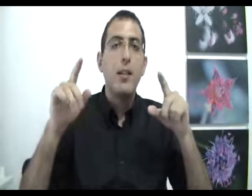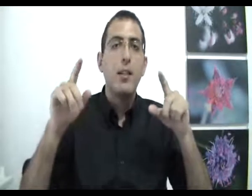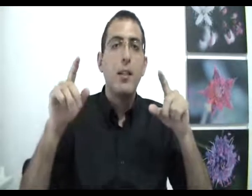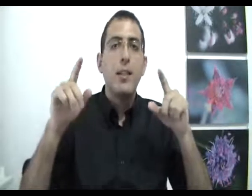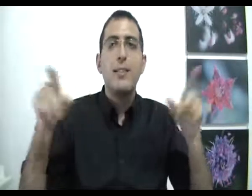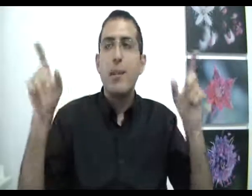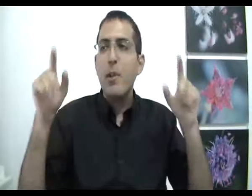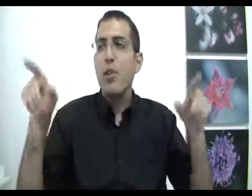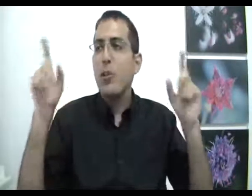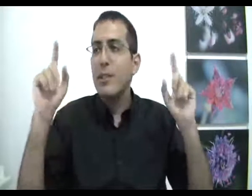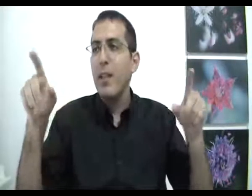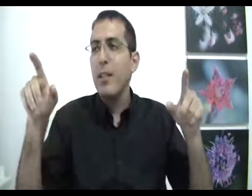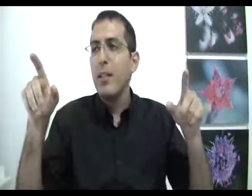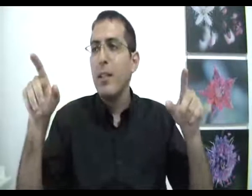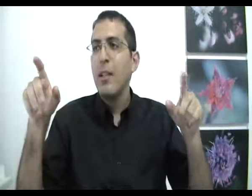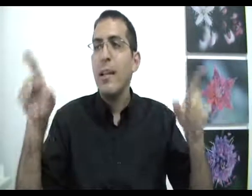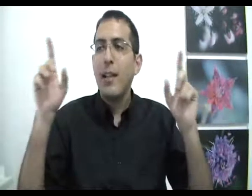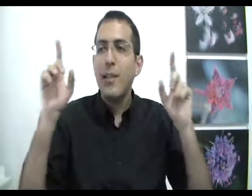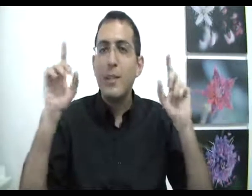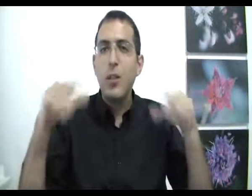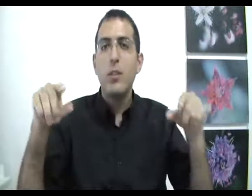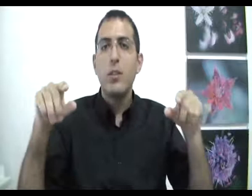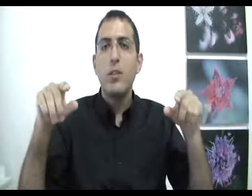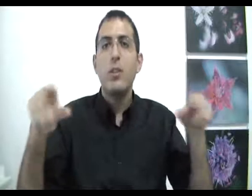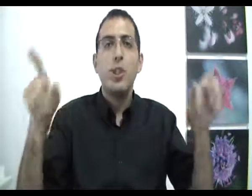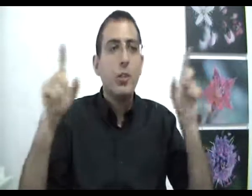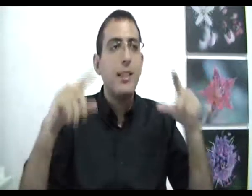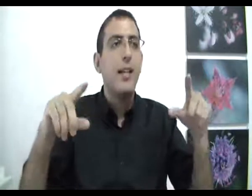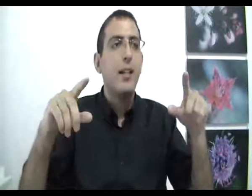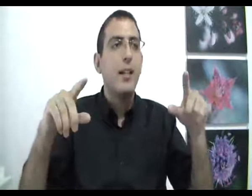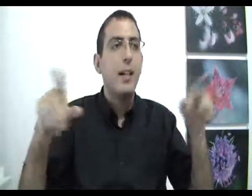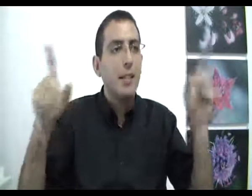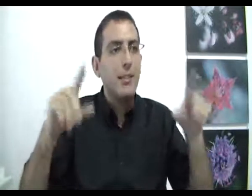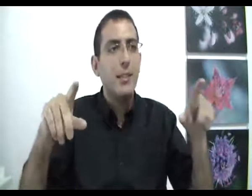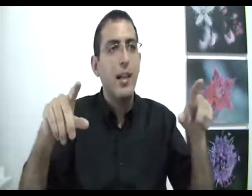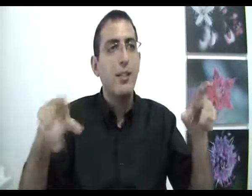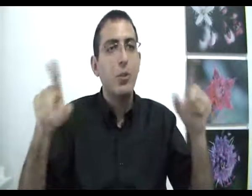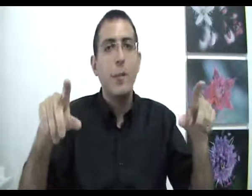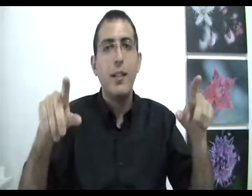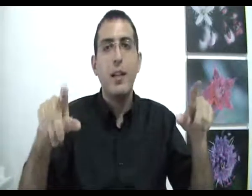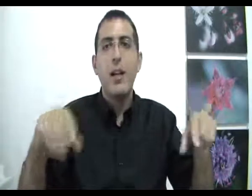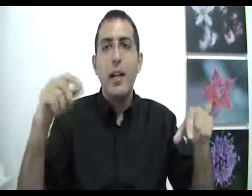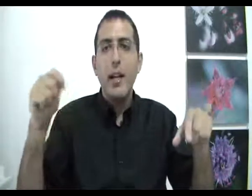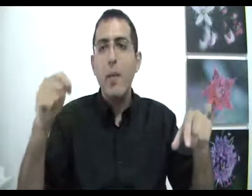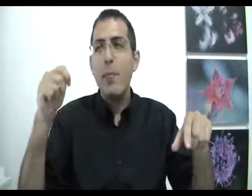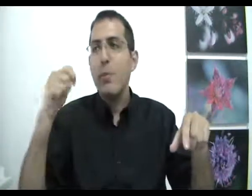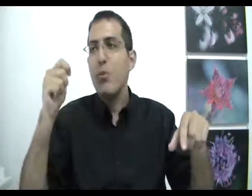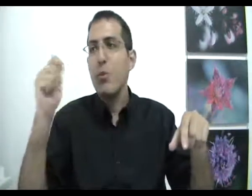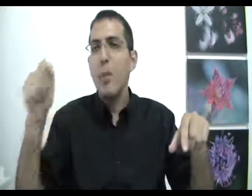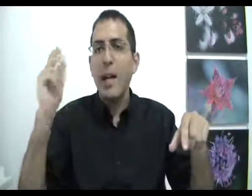זה מי שיוצר את הרצון שיוצר את העשייה. זאת אומרת, אם מישהו גורם לך